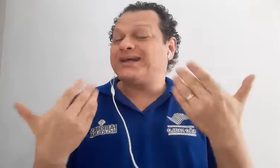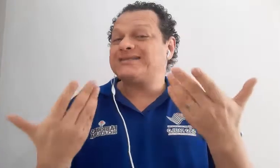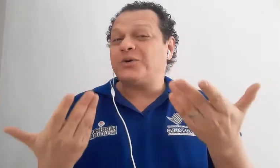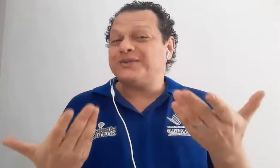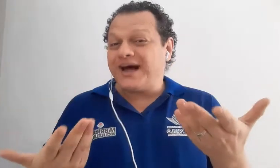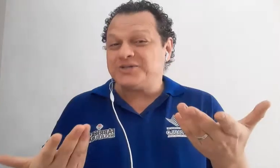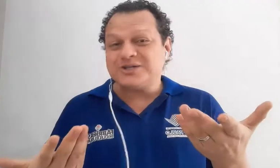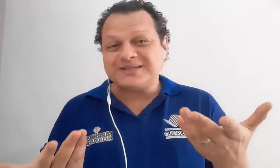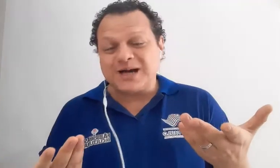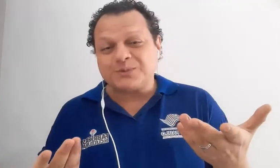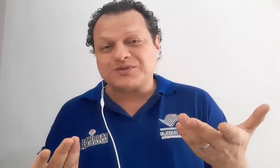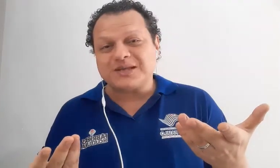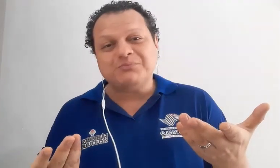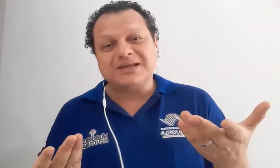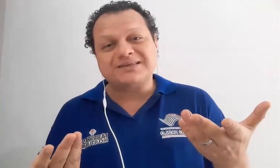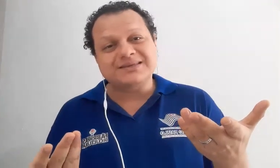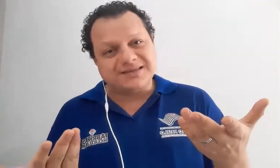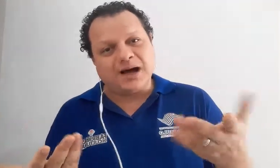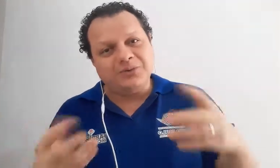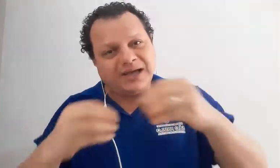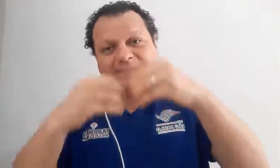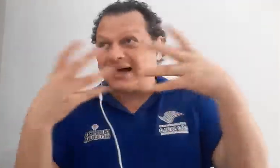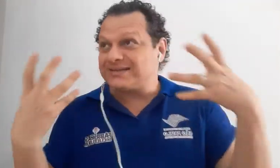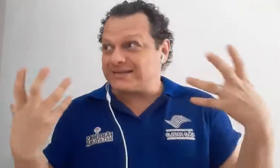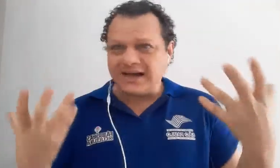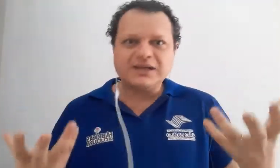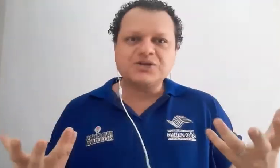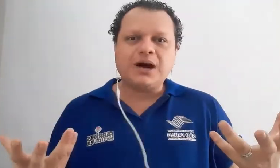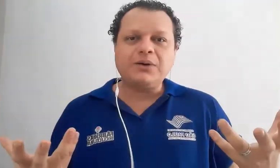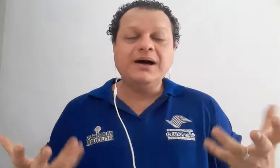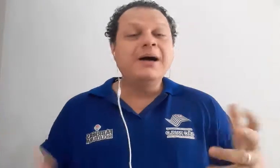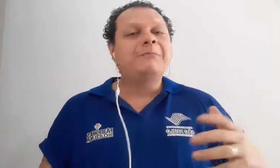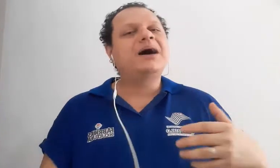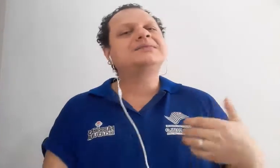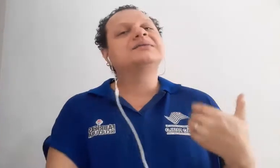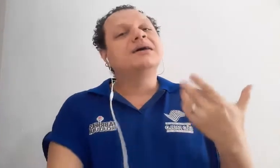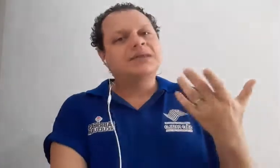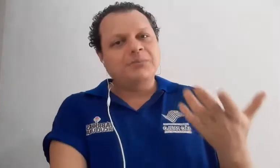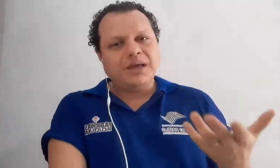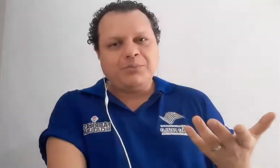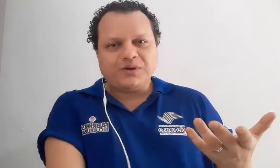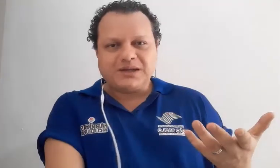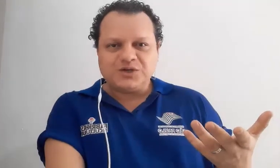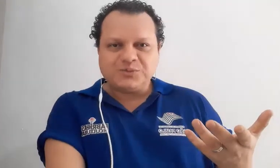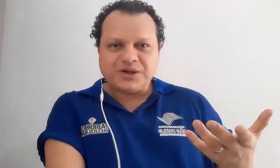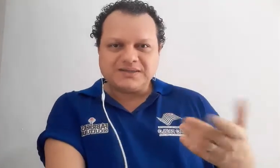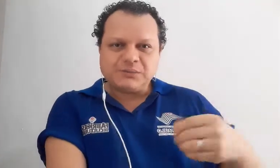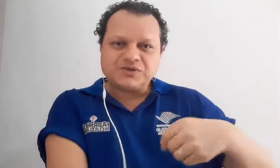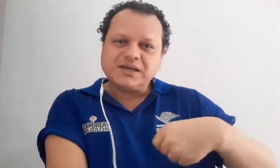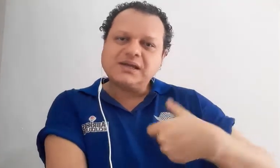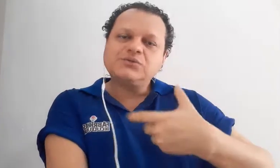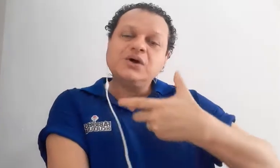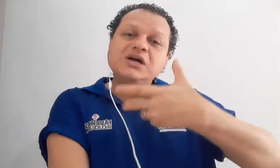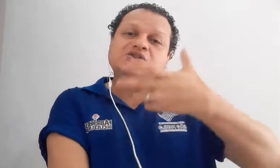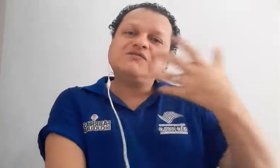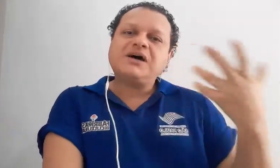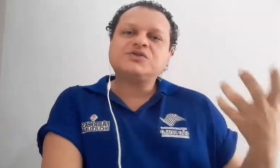saudade de estarmos em presencial, né, na sala de aula, mas também importante porque estamos criando diversos